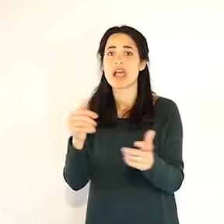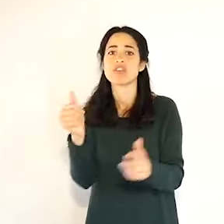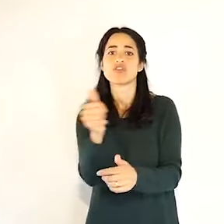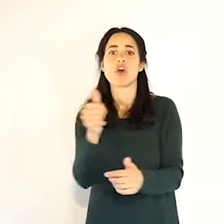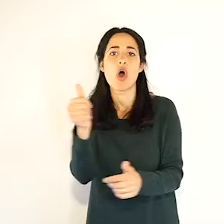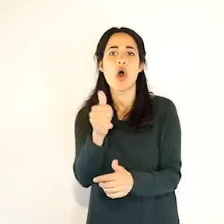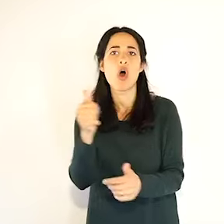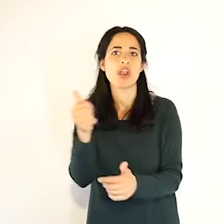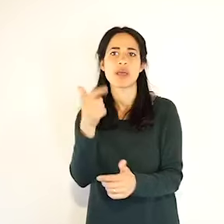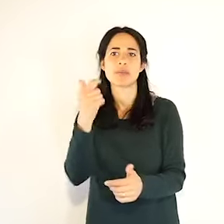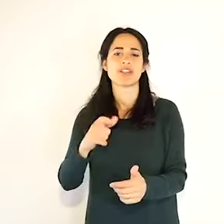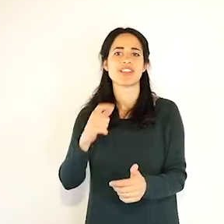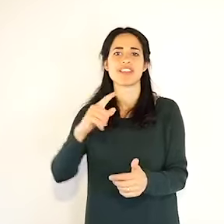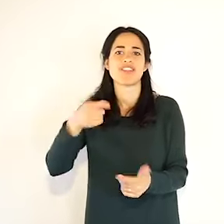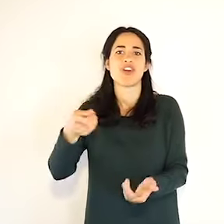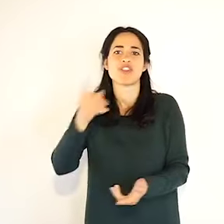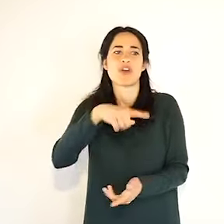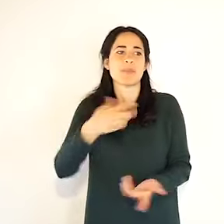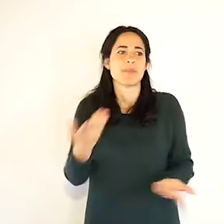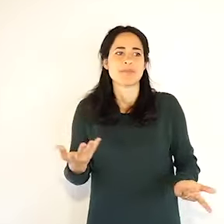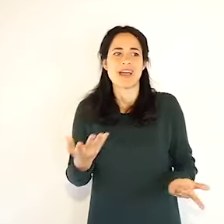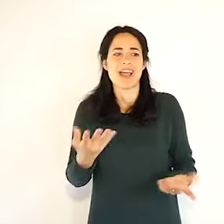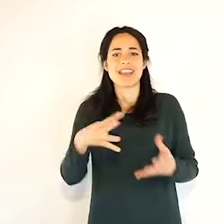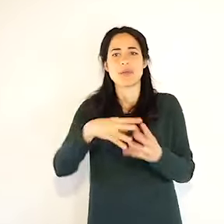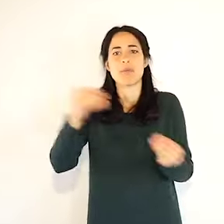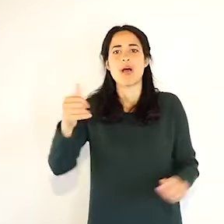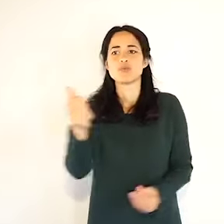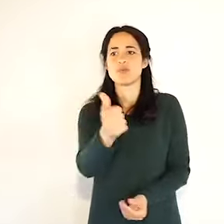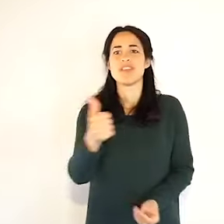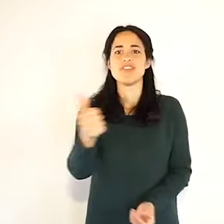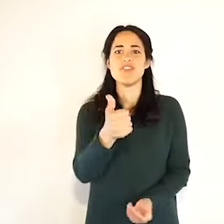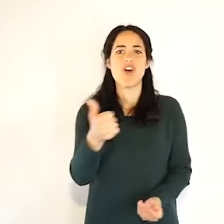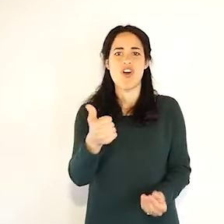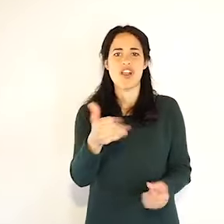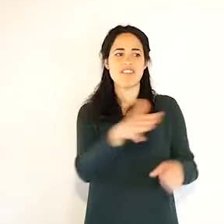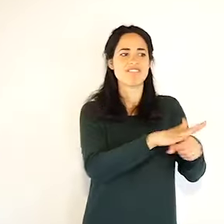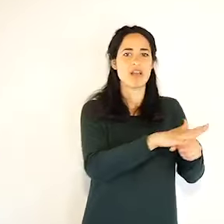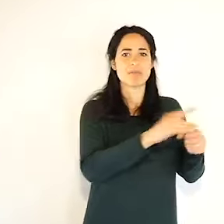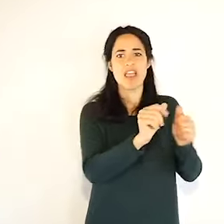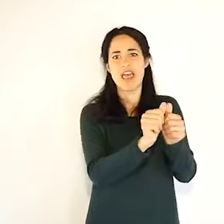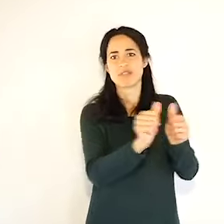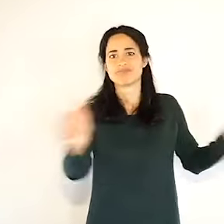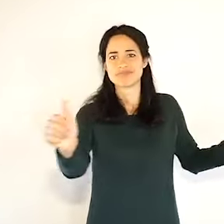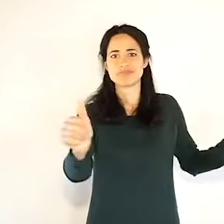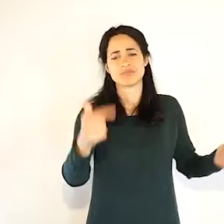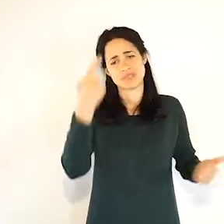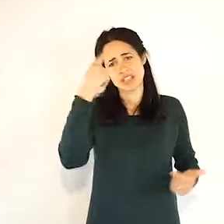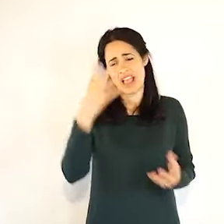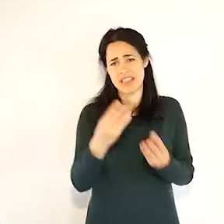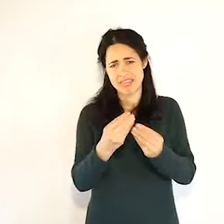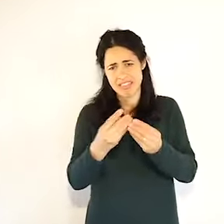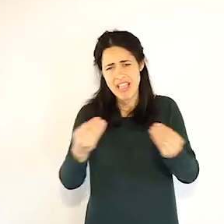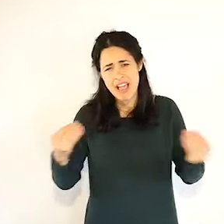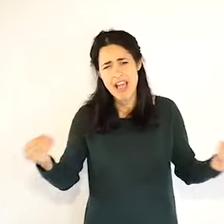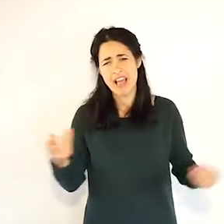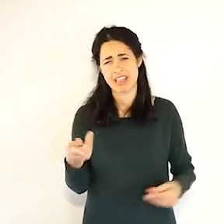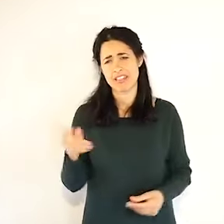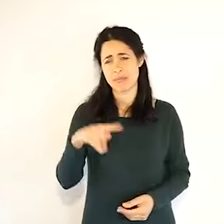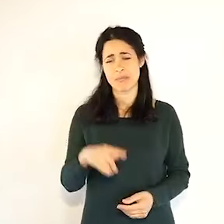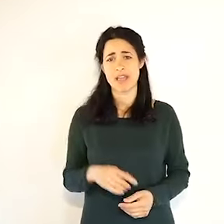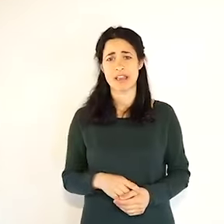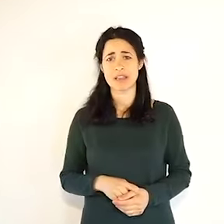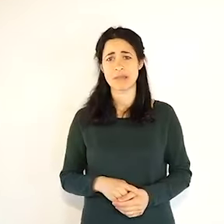non potranno festeggiare la Pasqua vicino ai propri cari e ce ne sono tante domani mai